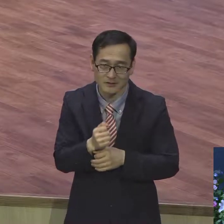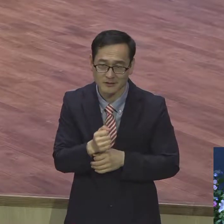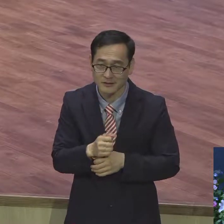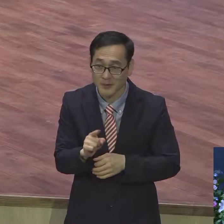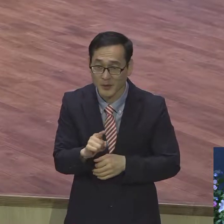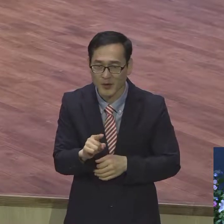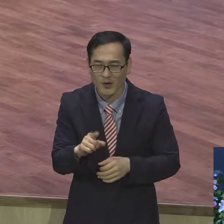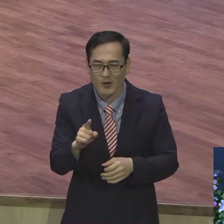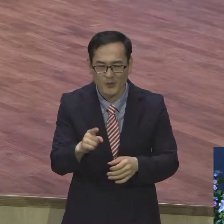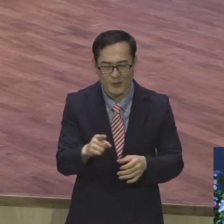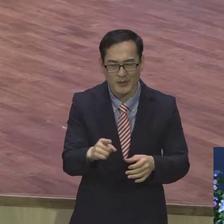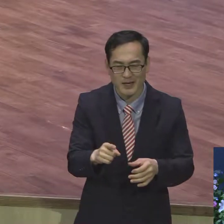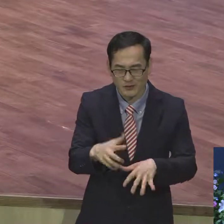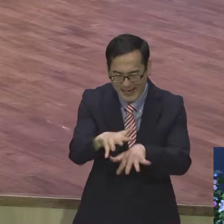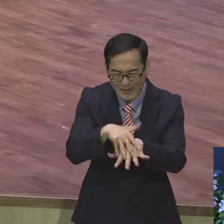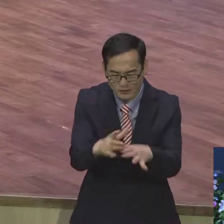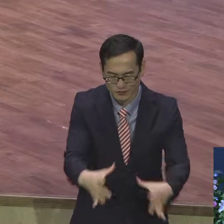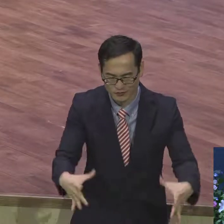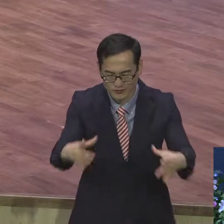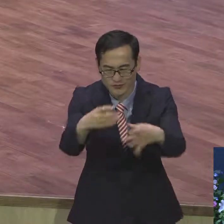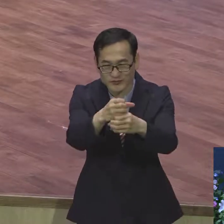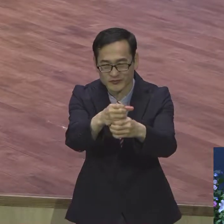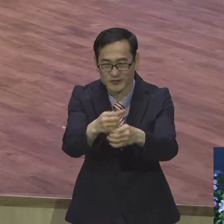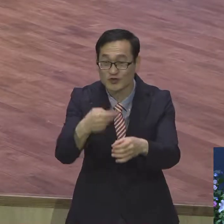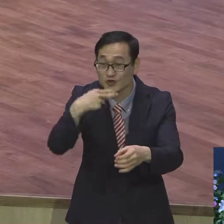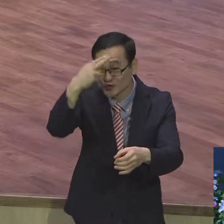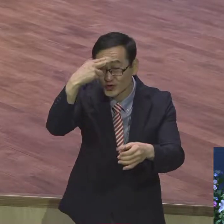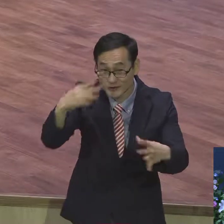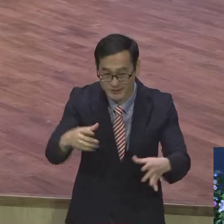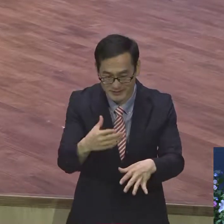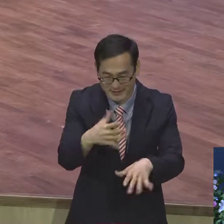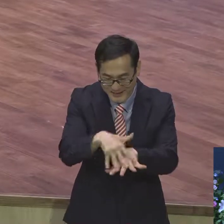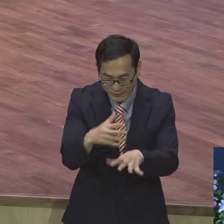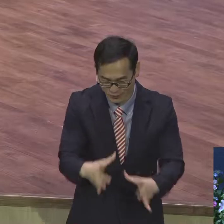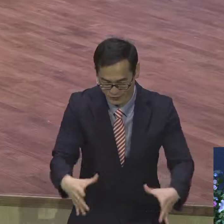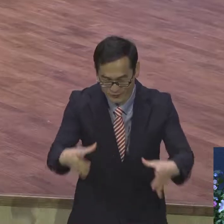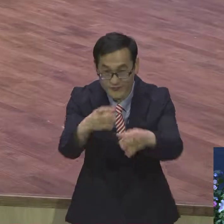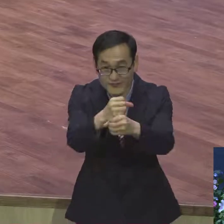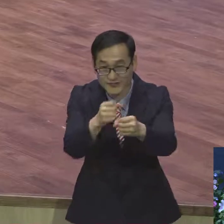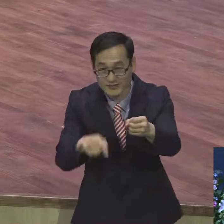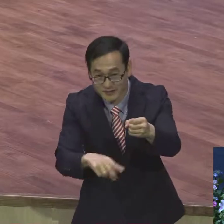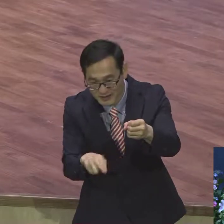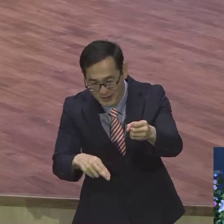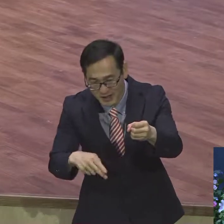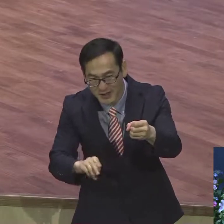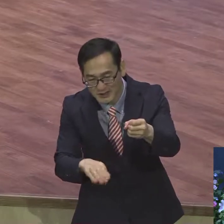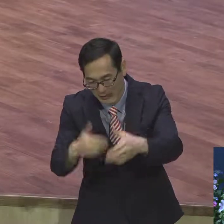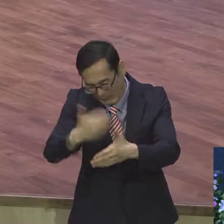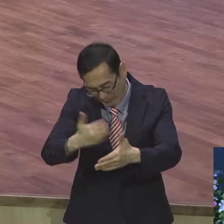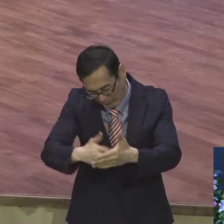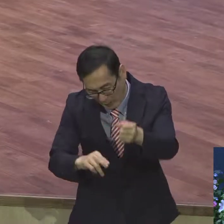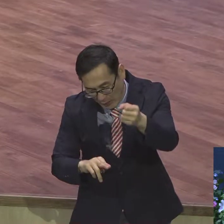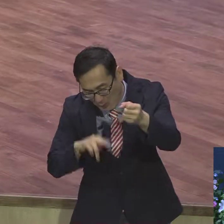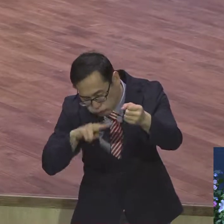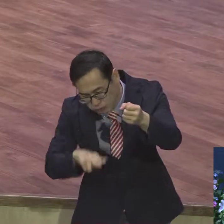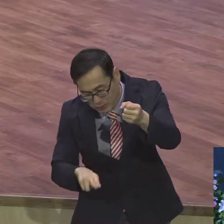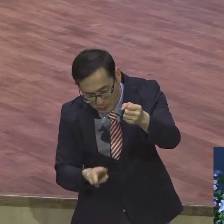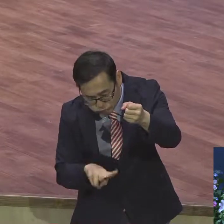그러한 극과 같았다라고 고백했어요. 날가 빠진 가죽부대 무슨